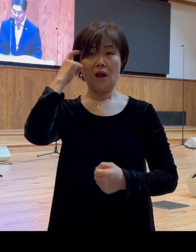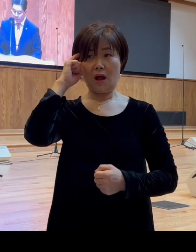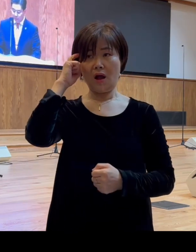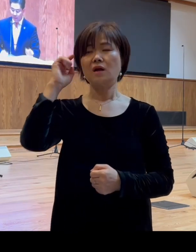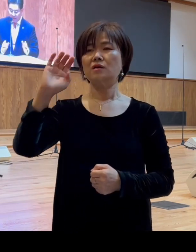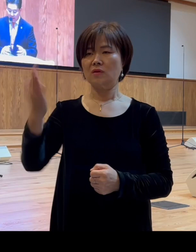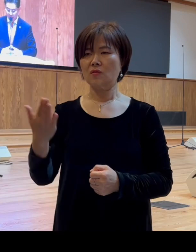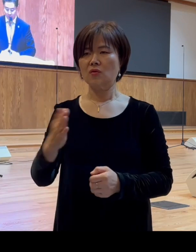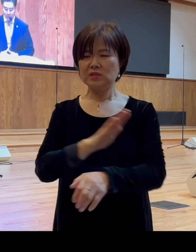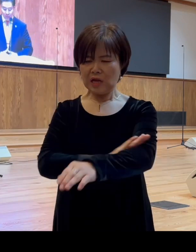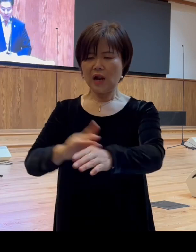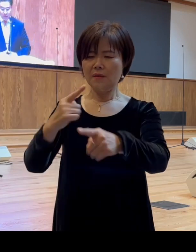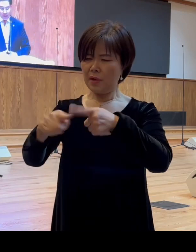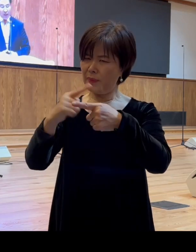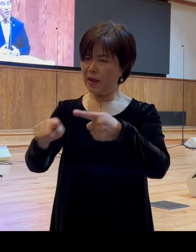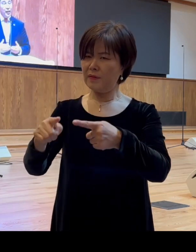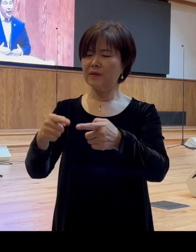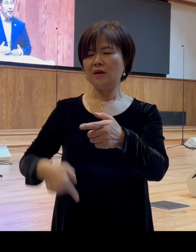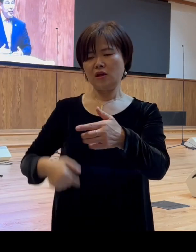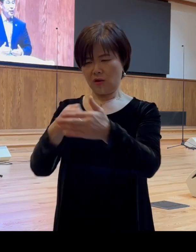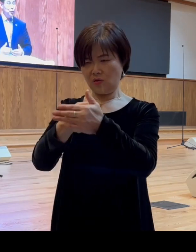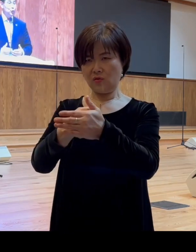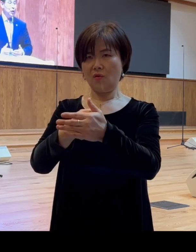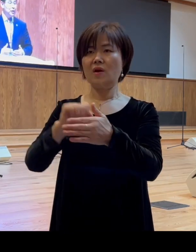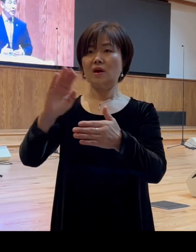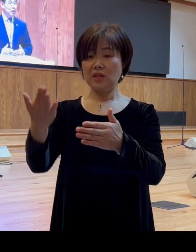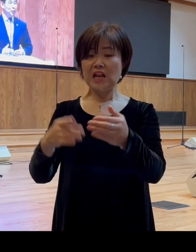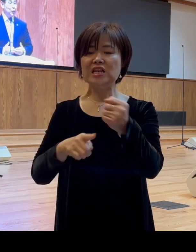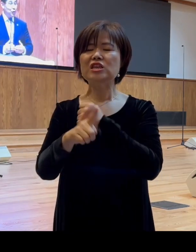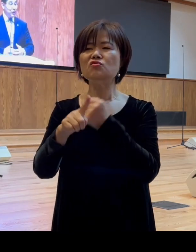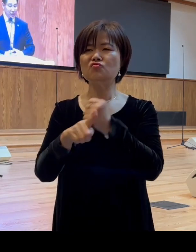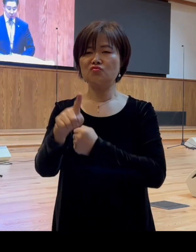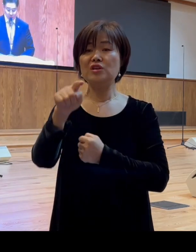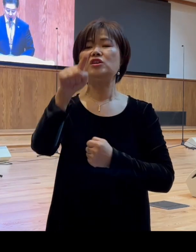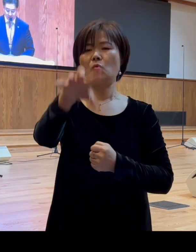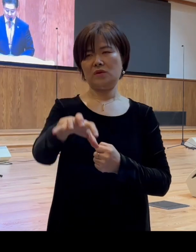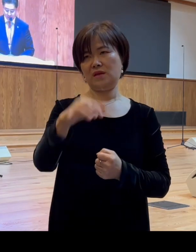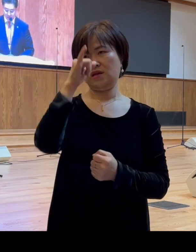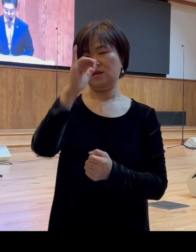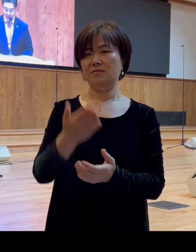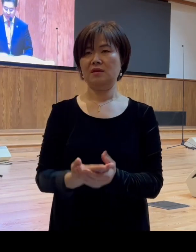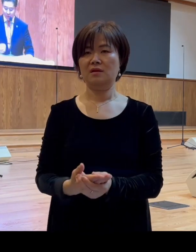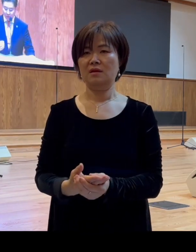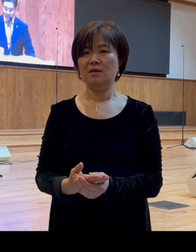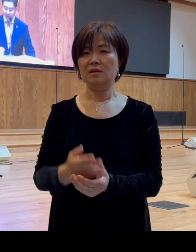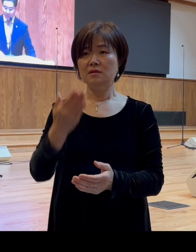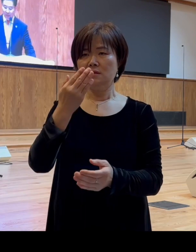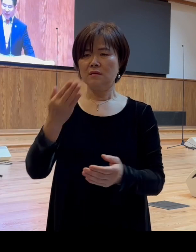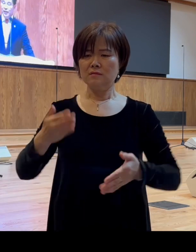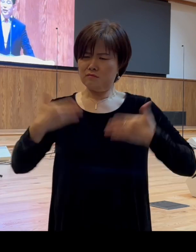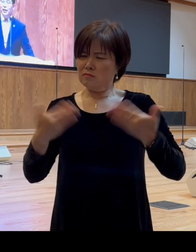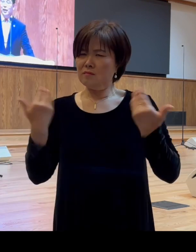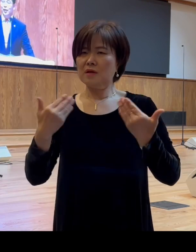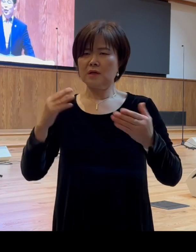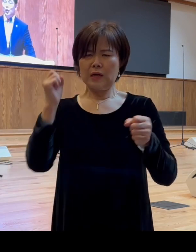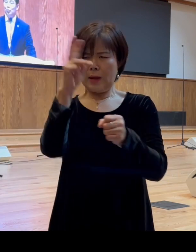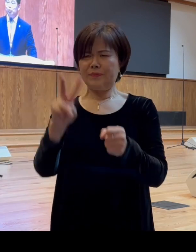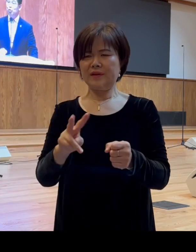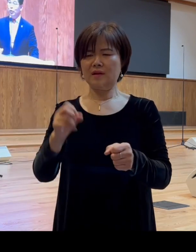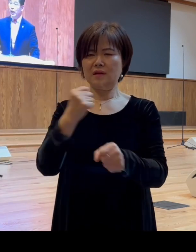판단하고 대응해야 될 이유가 바로 여기에 있습니다 그럼 성급한 판단이나 부주의한